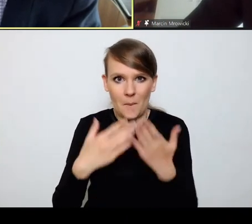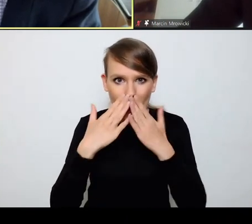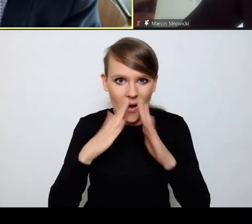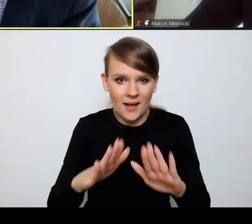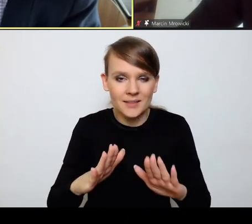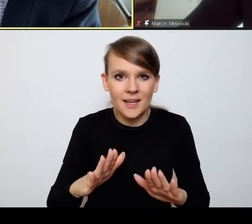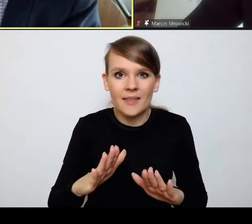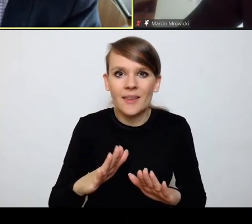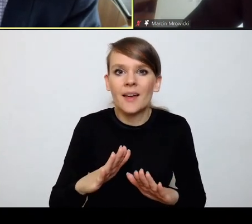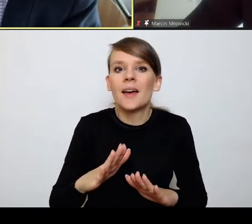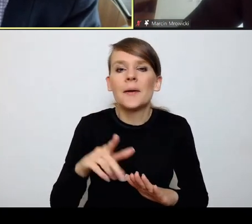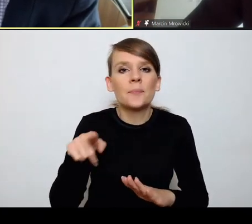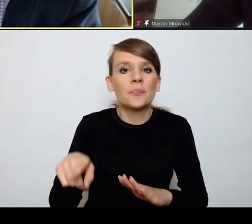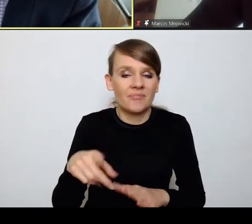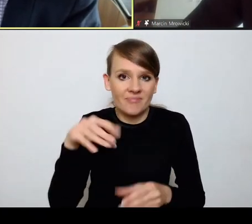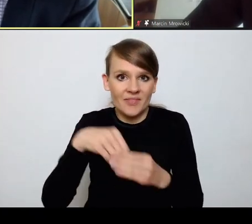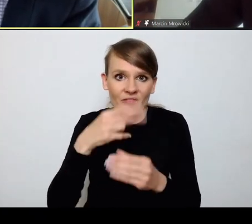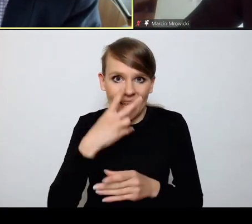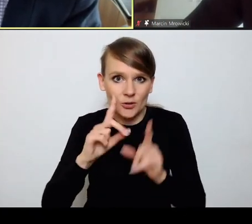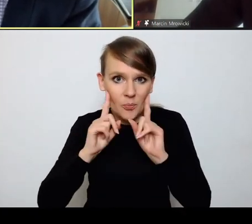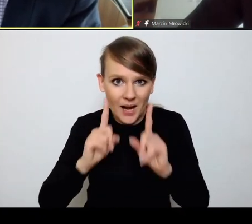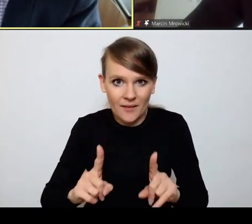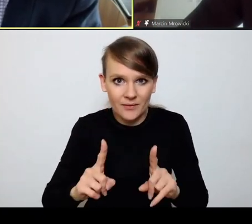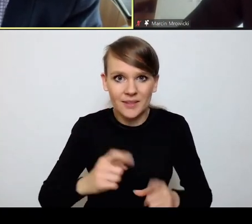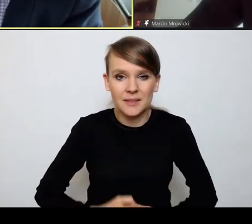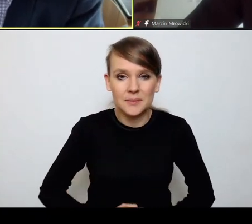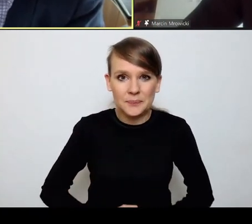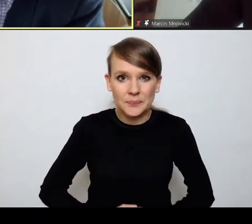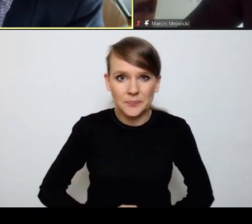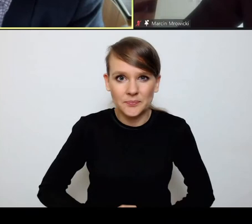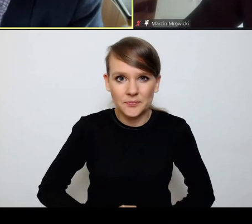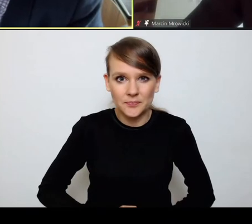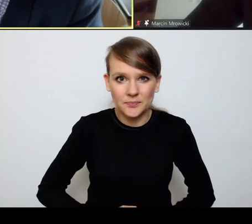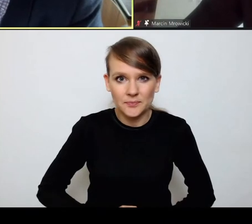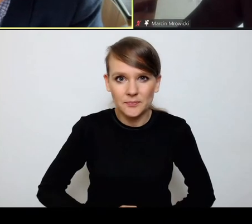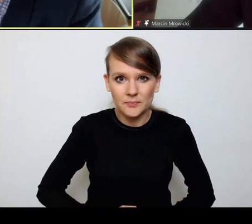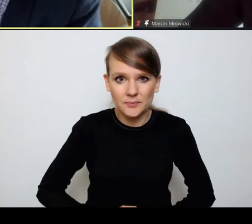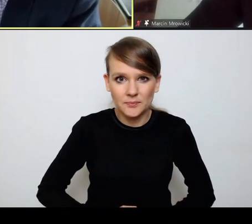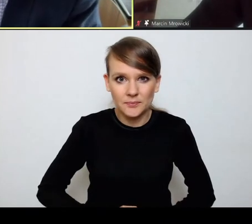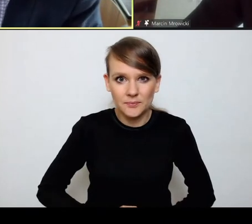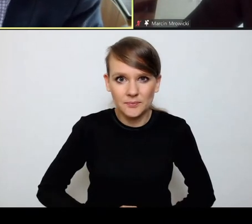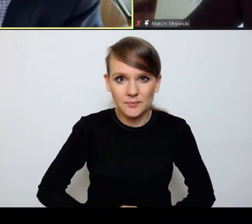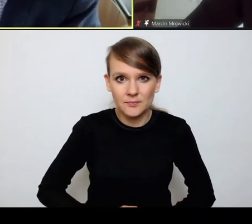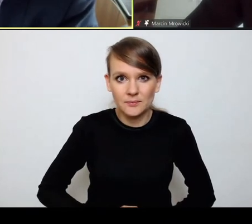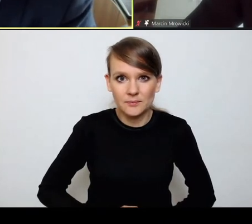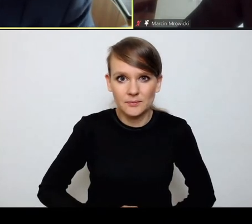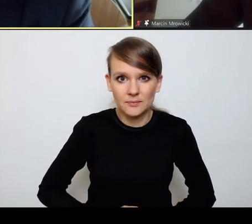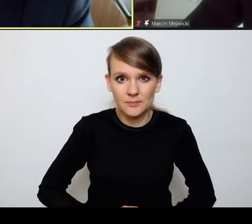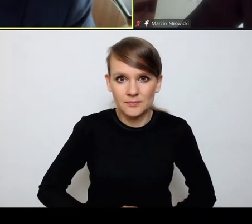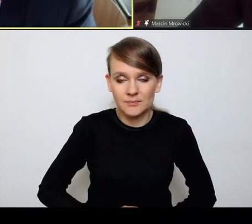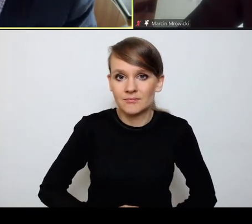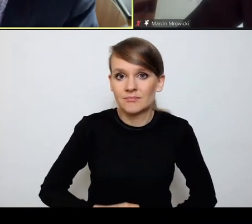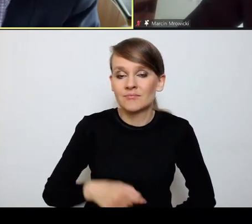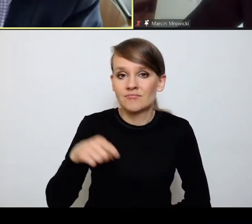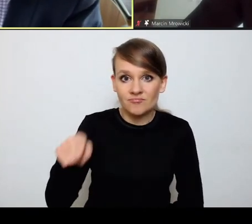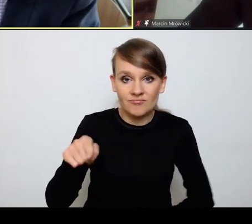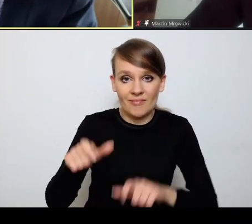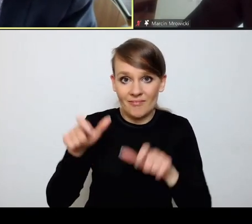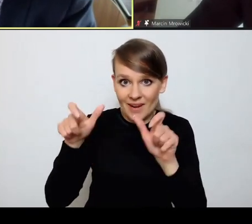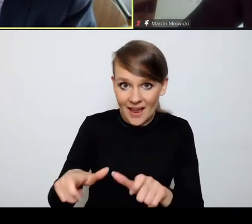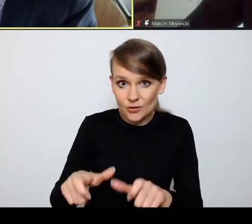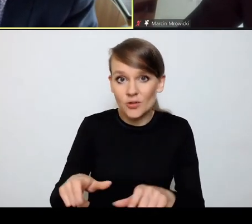rysuje się taka mianowicie prawda, że ten reżim, jak i każdy inny reżim,